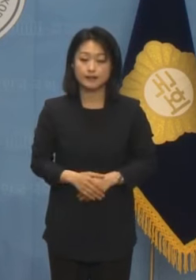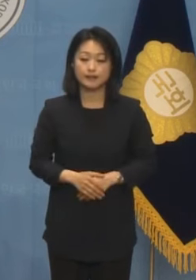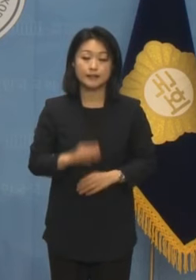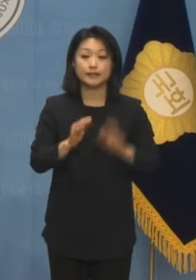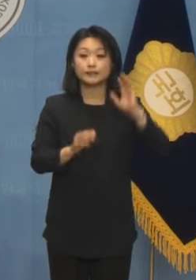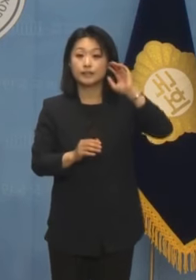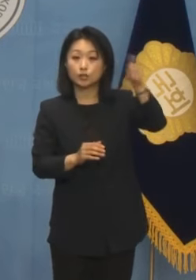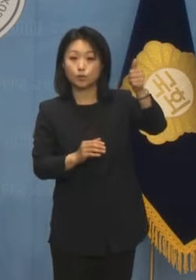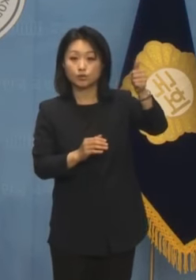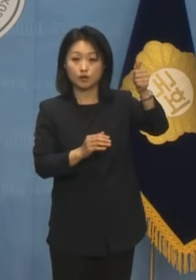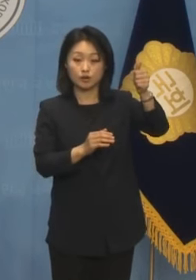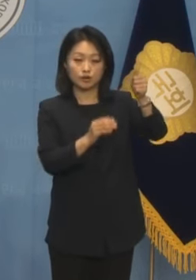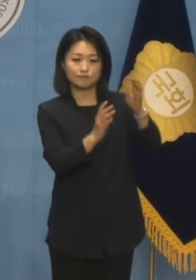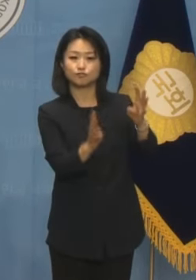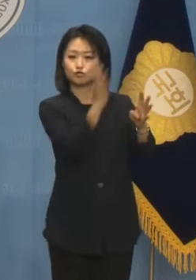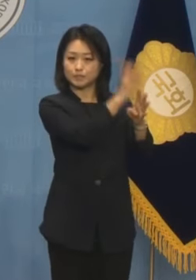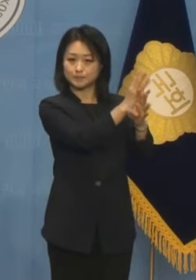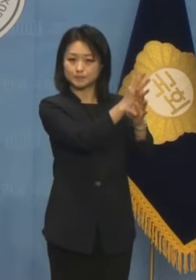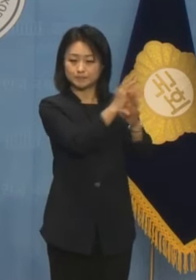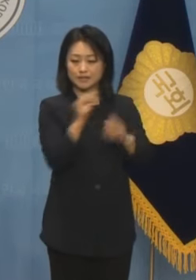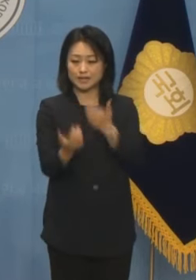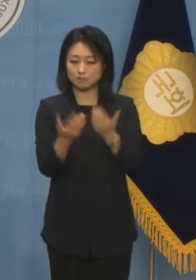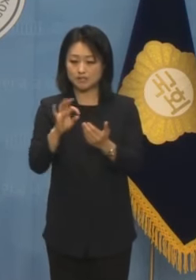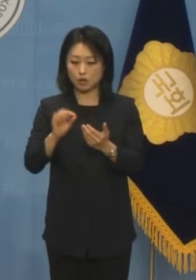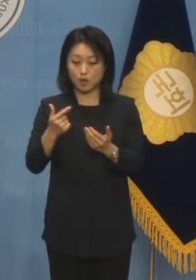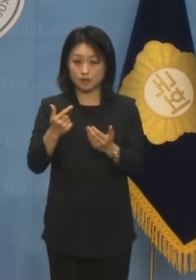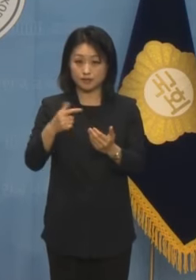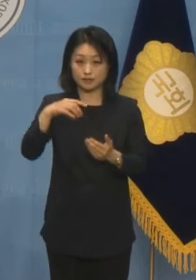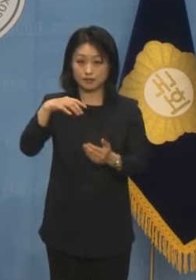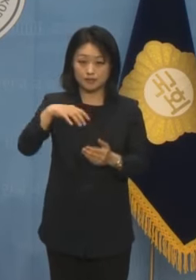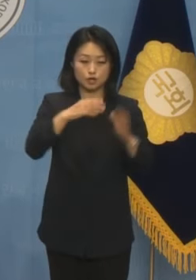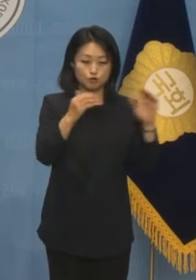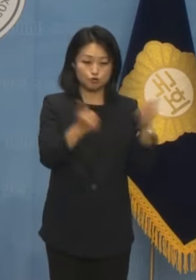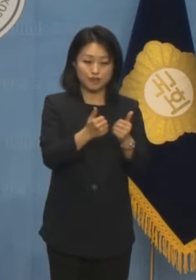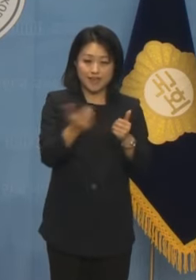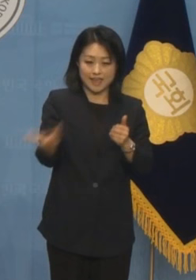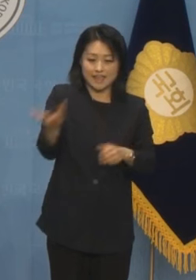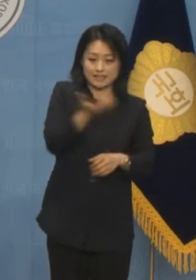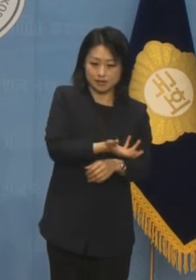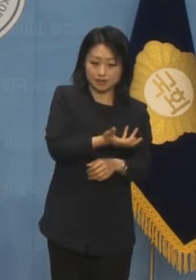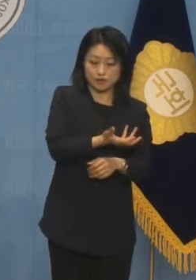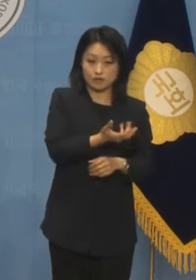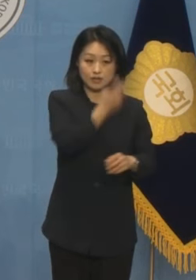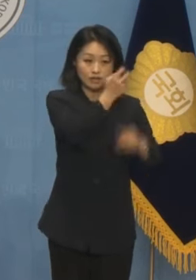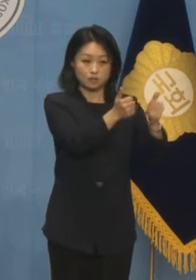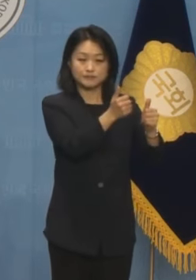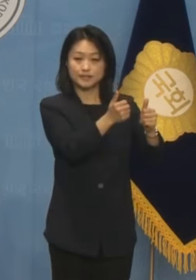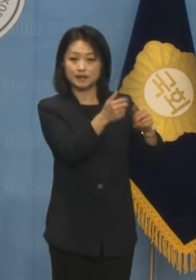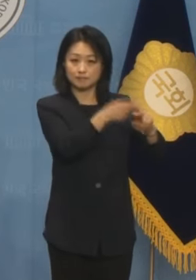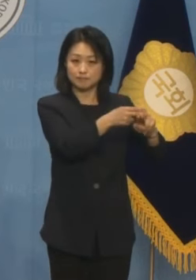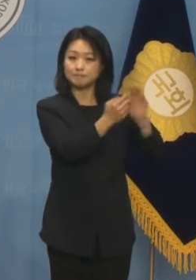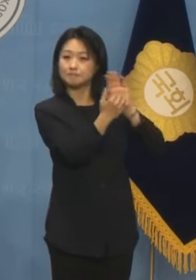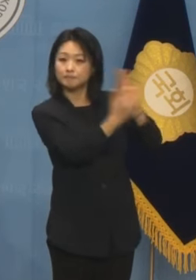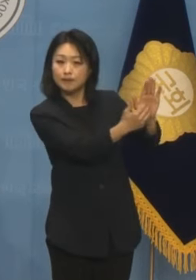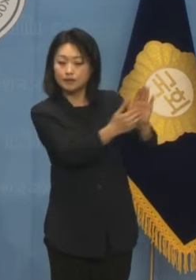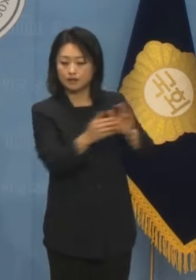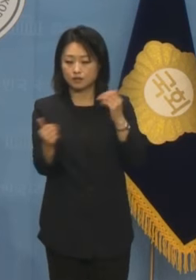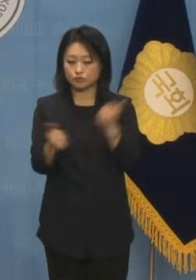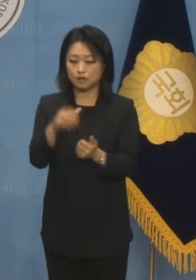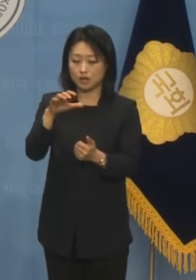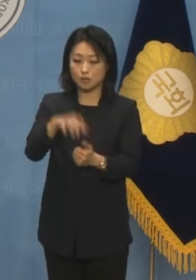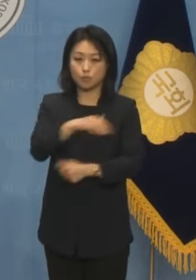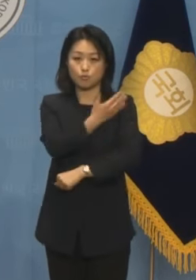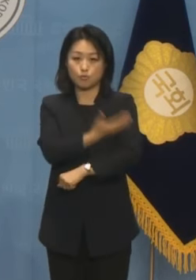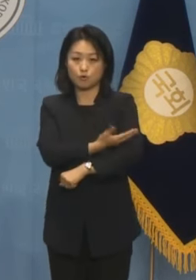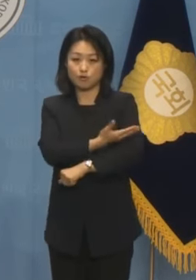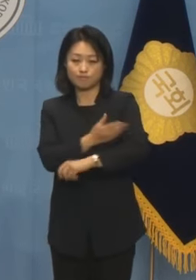대통령 중임제와 감사원의 국회 이전, 검찰 권력의 정치탄압 저지, 의회의 실질적 권한 강화를 위한